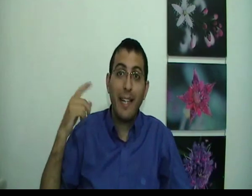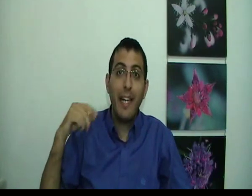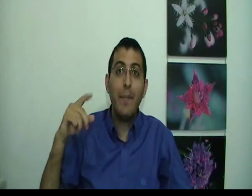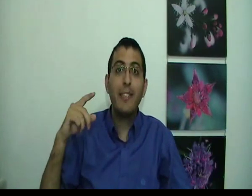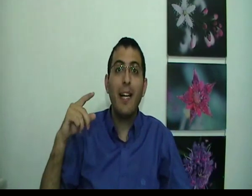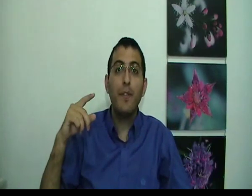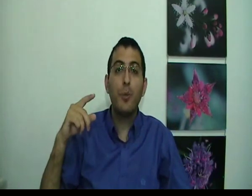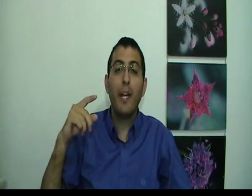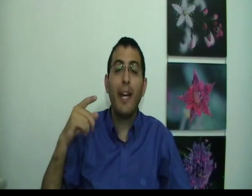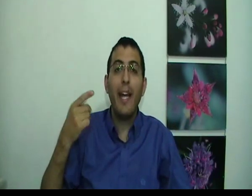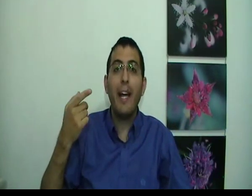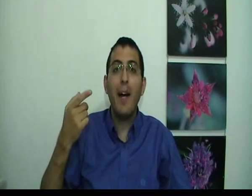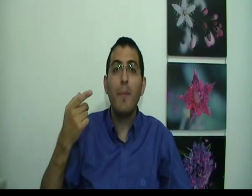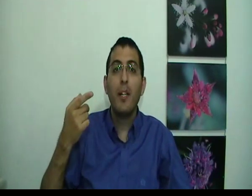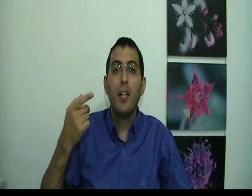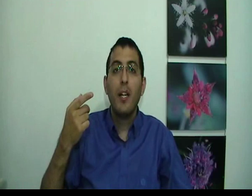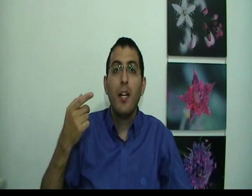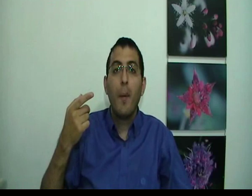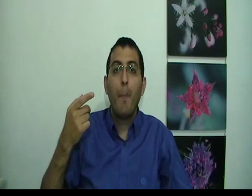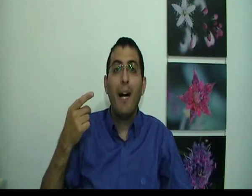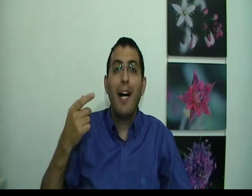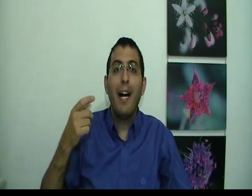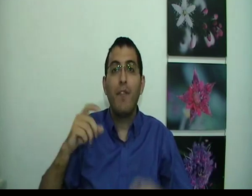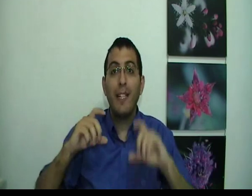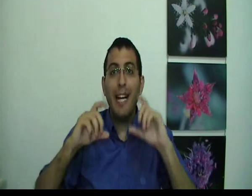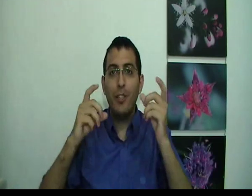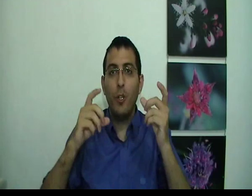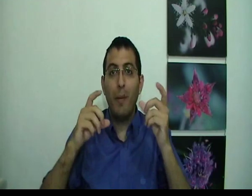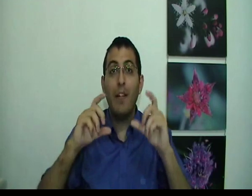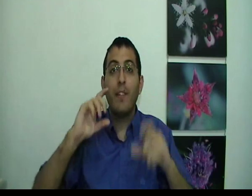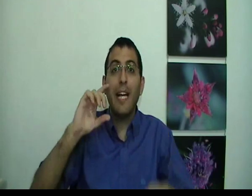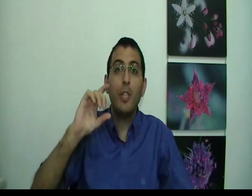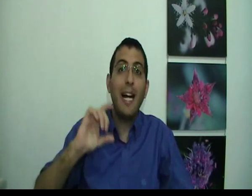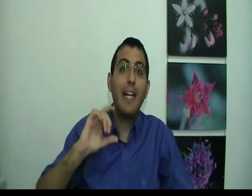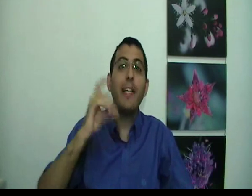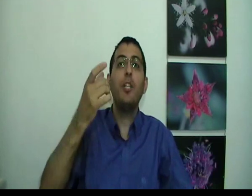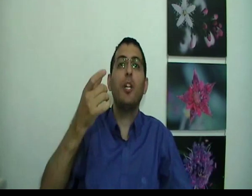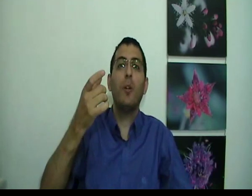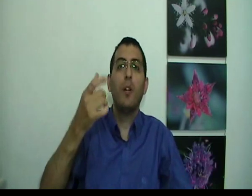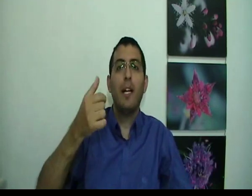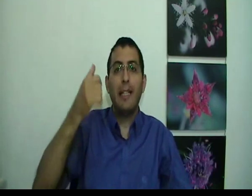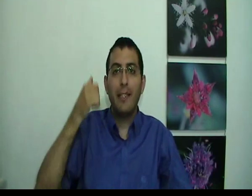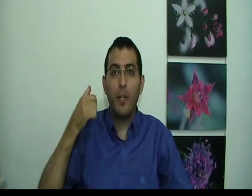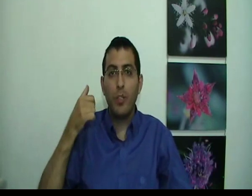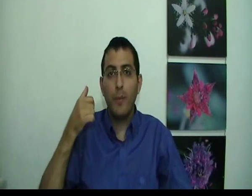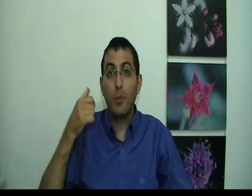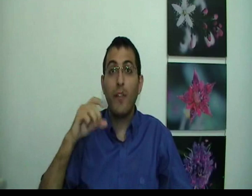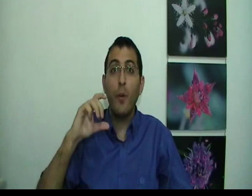יגיע למצב שהוא יראה גם בהוויה שלו בהוויה של העני שלו את ההתגלול של המציאות כי אפילו